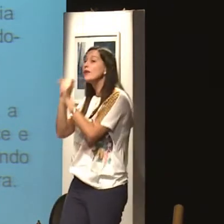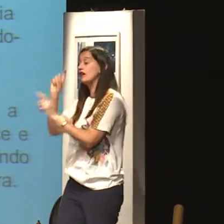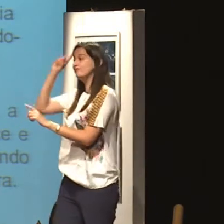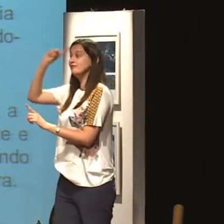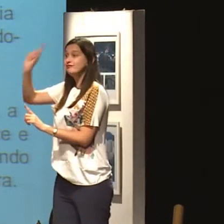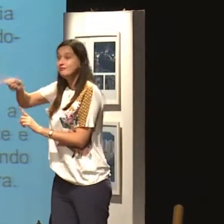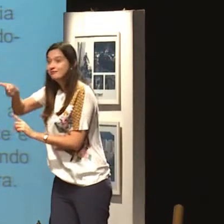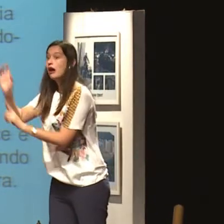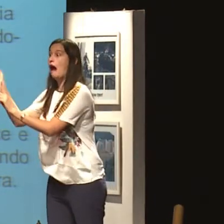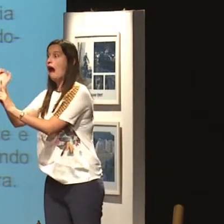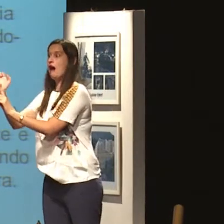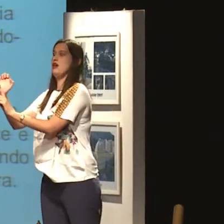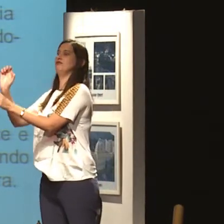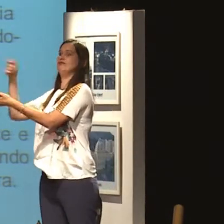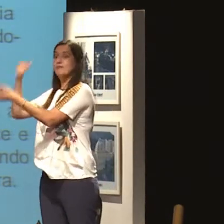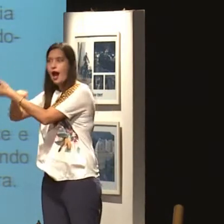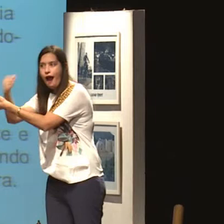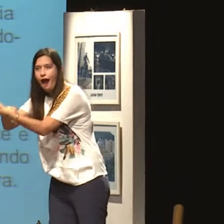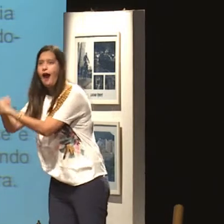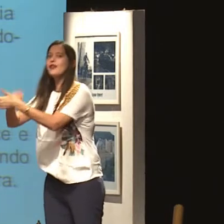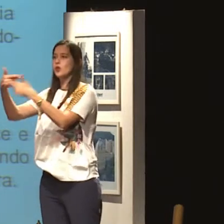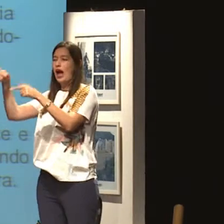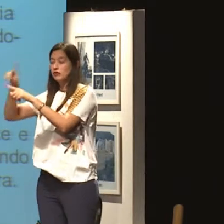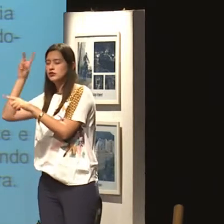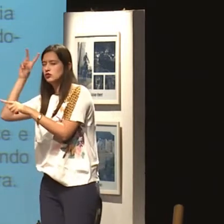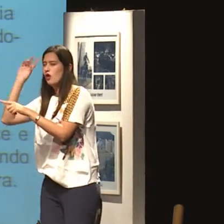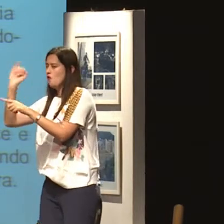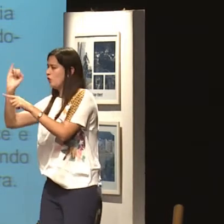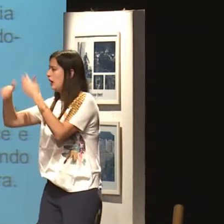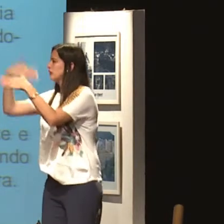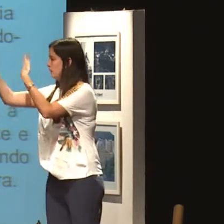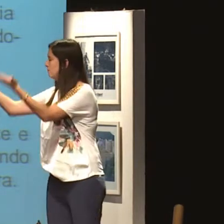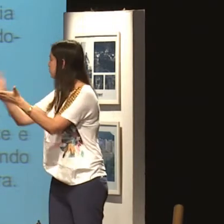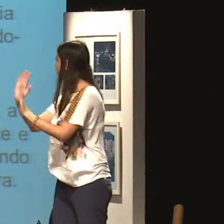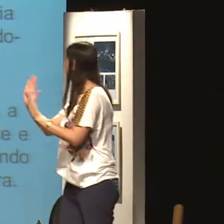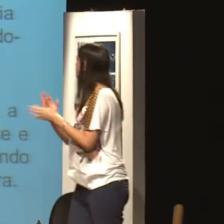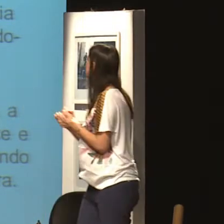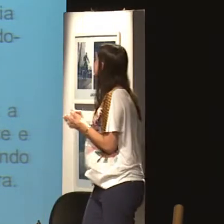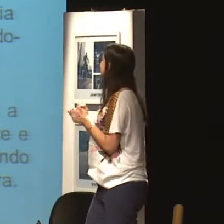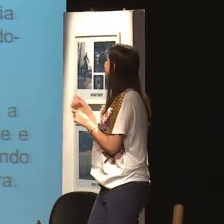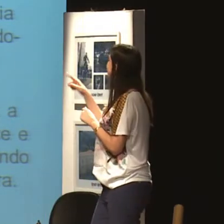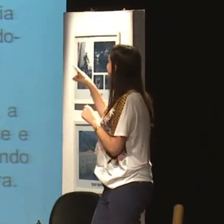Respaldando a ideia da posse da supremacistia masculina no controle da mulher como objeto. Negando-lhe a autonomia.